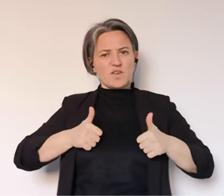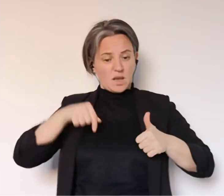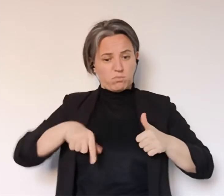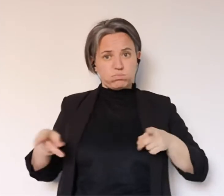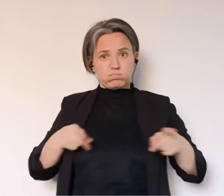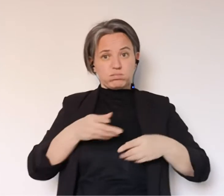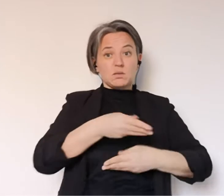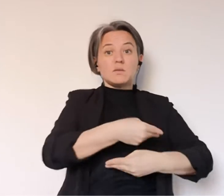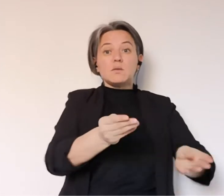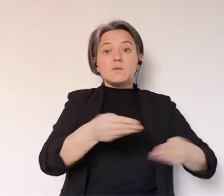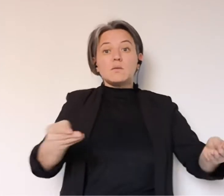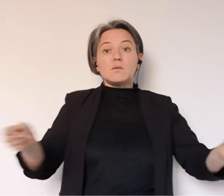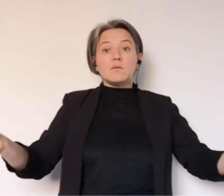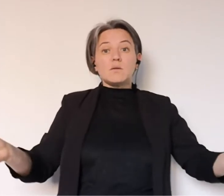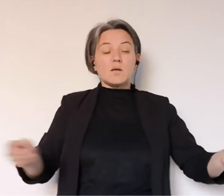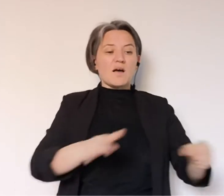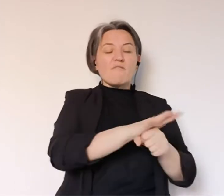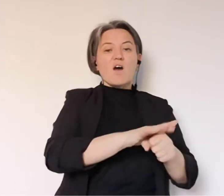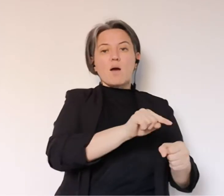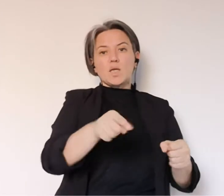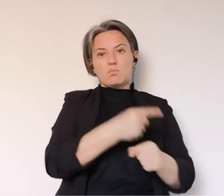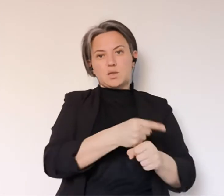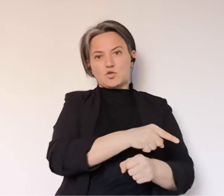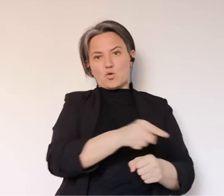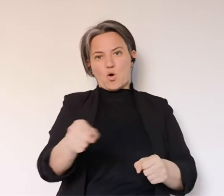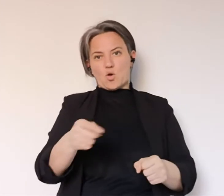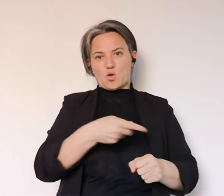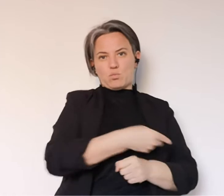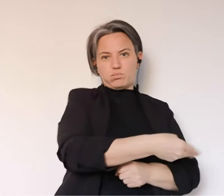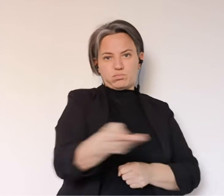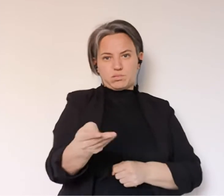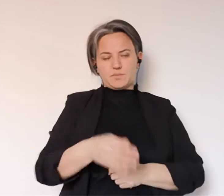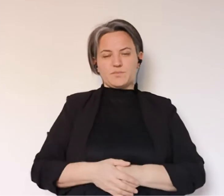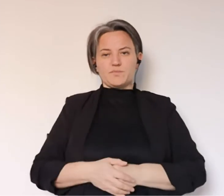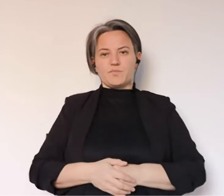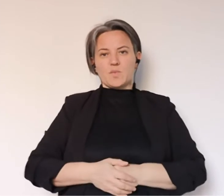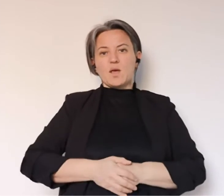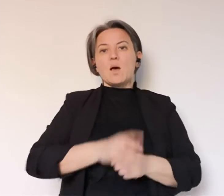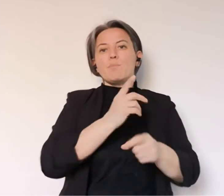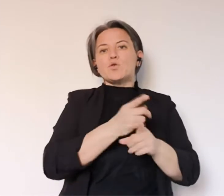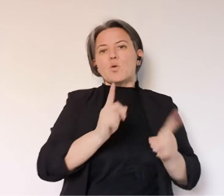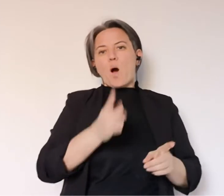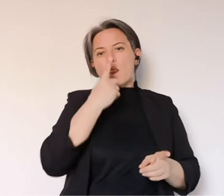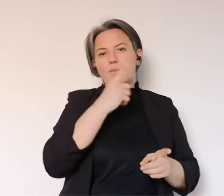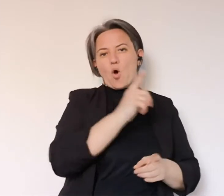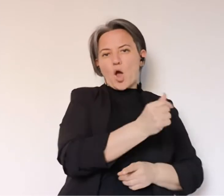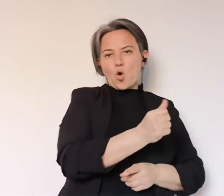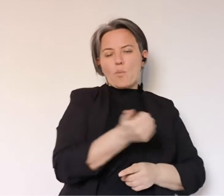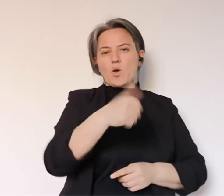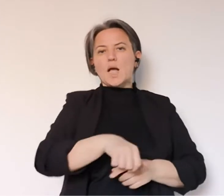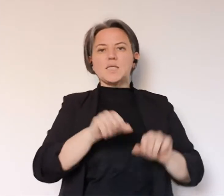sono i giorni in cui i nostri volontari della protezione civile stanno consegnando le mascherine alle persone dei nuclei definiti